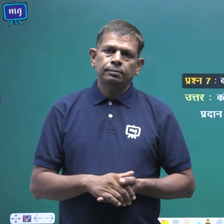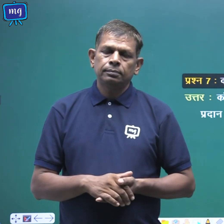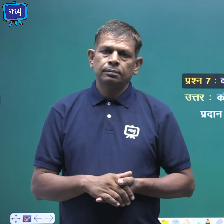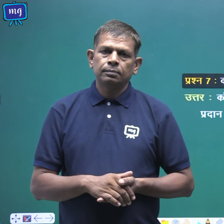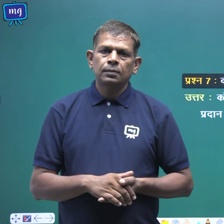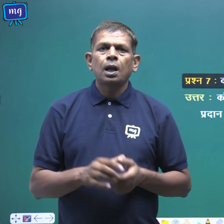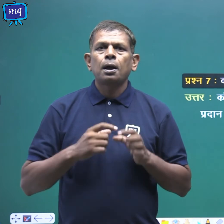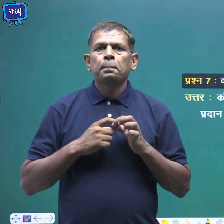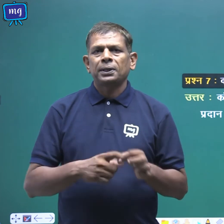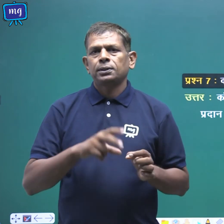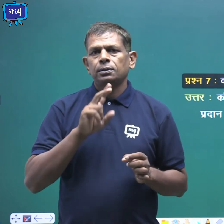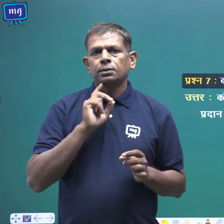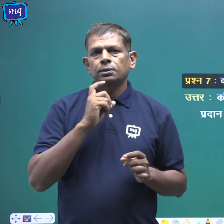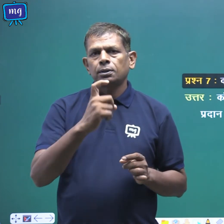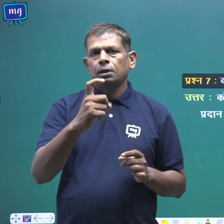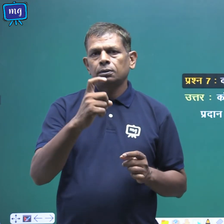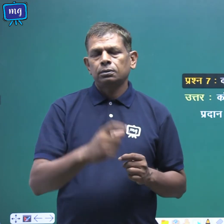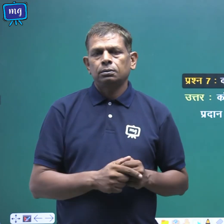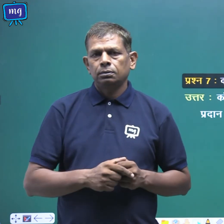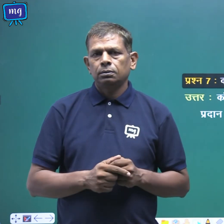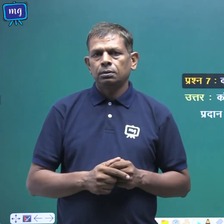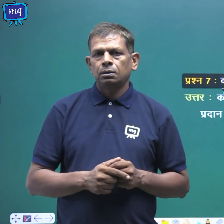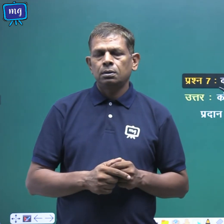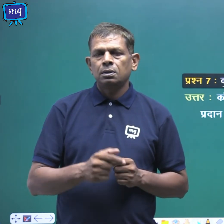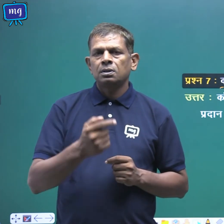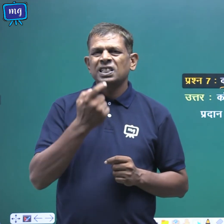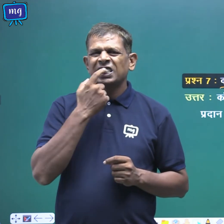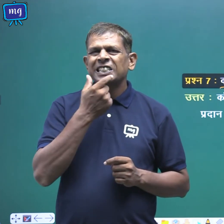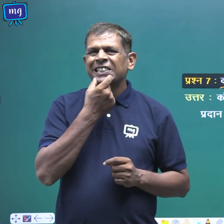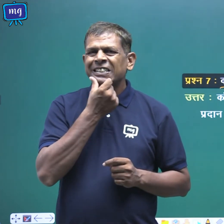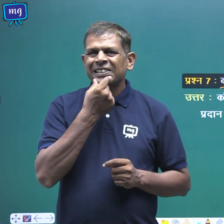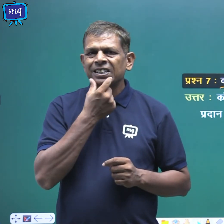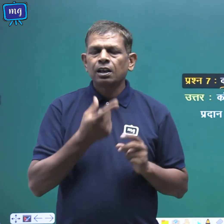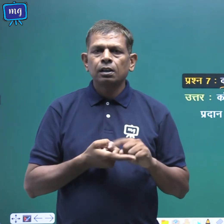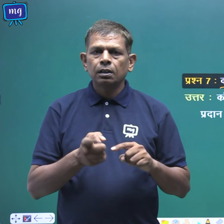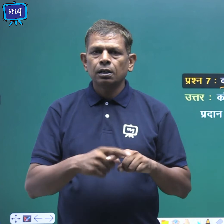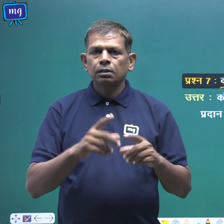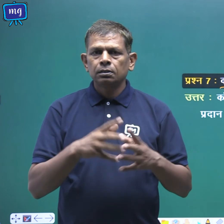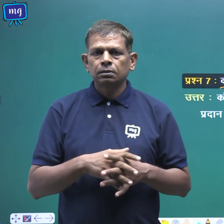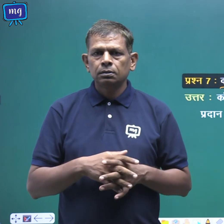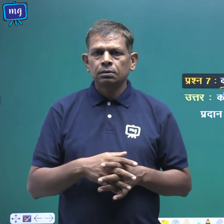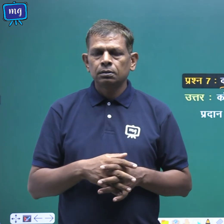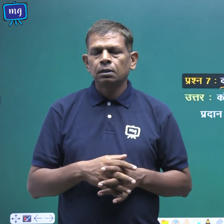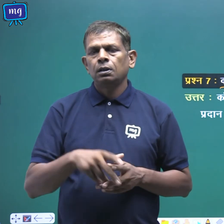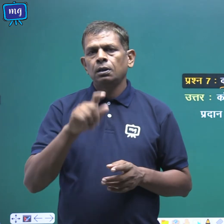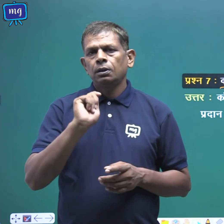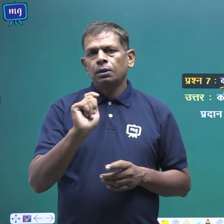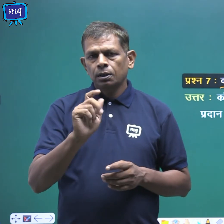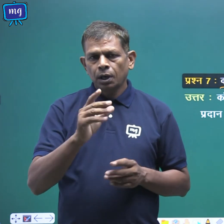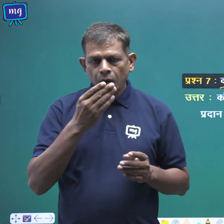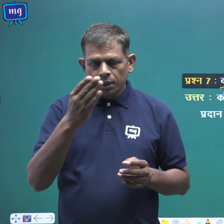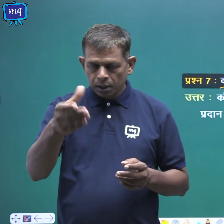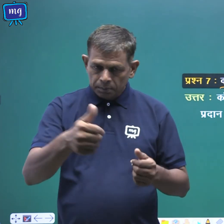प्रश्ण साथ कंकाल का कारे बताईए